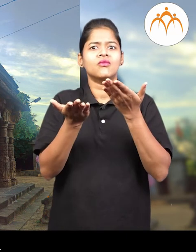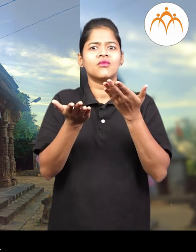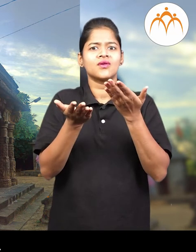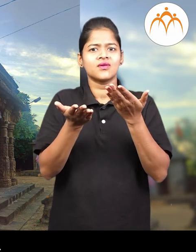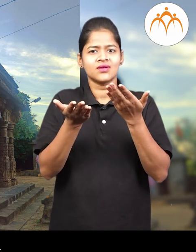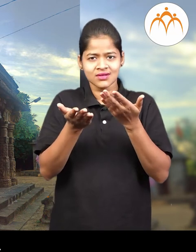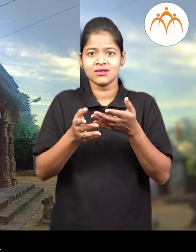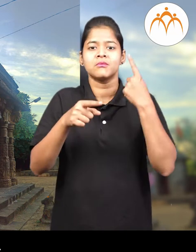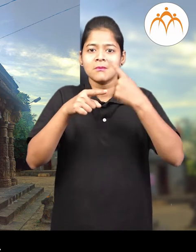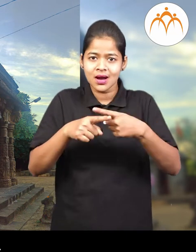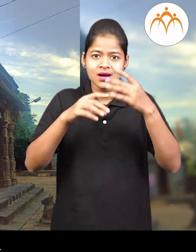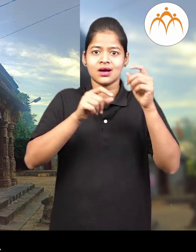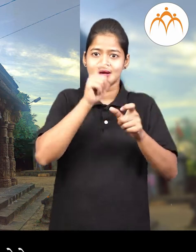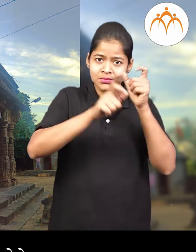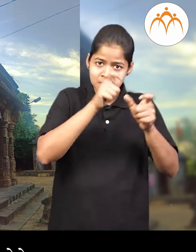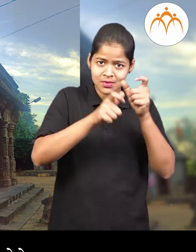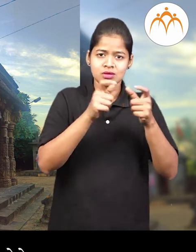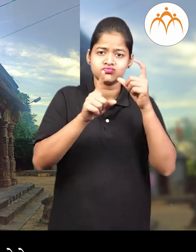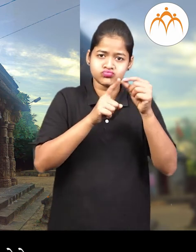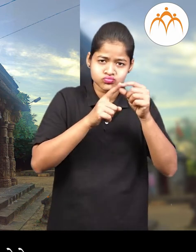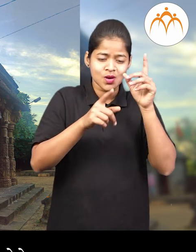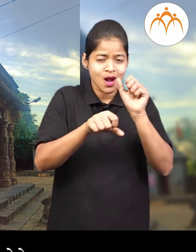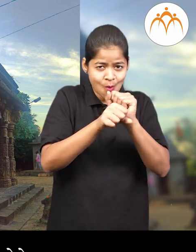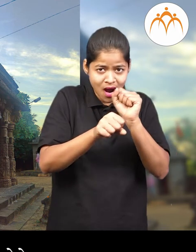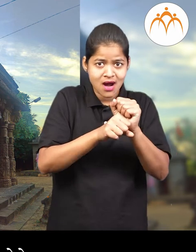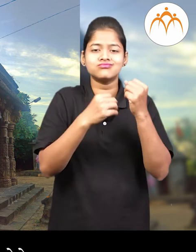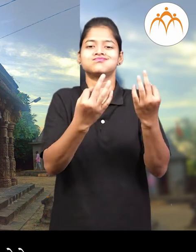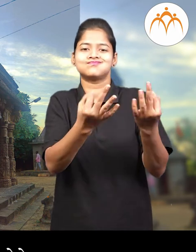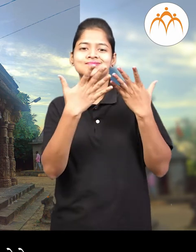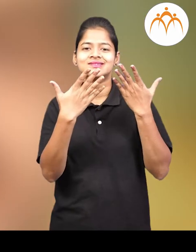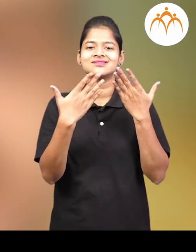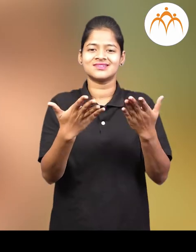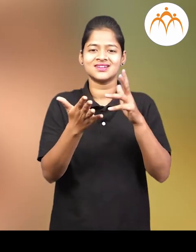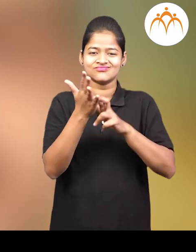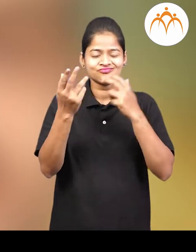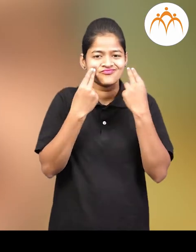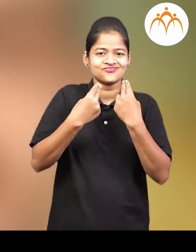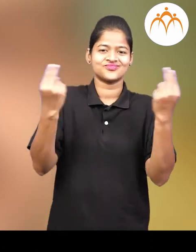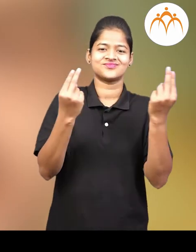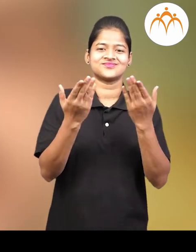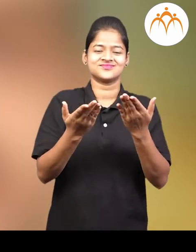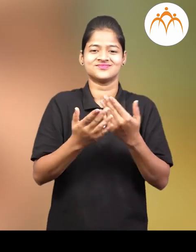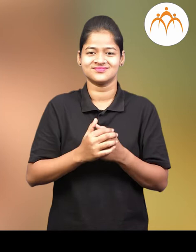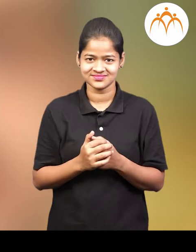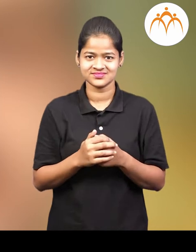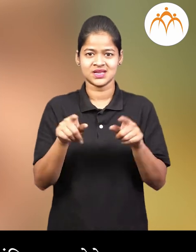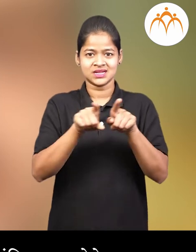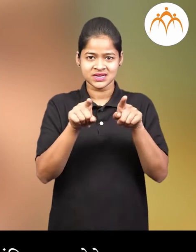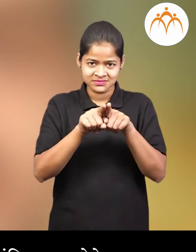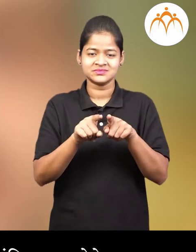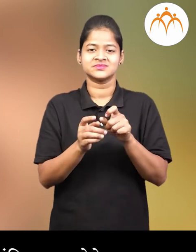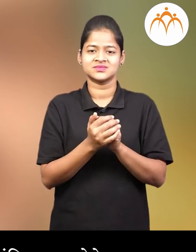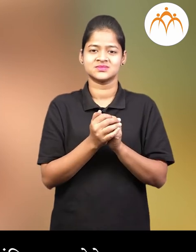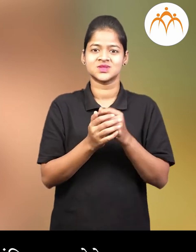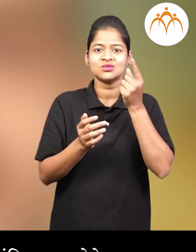मानसान मुले व तैंचा महत्वाचा कार्या मुले गावाचे नाव होते उदाहरनार्थ शिवराम हरी राजगुरु